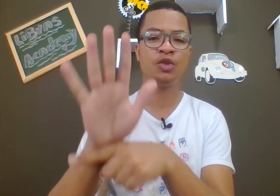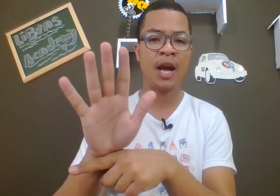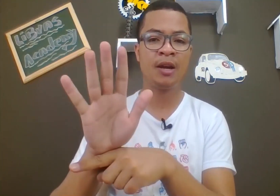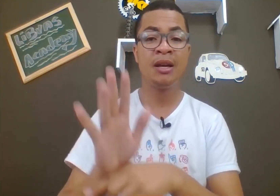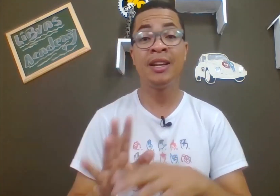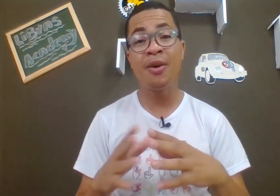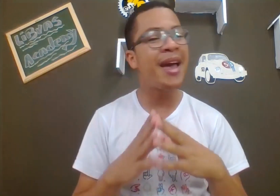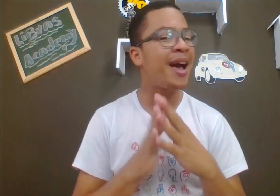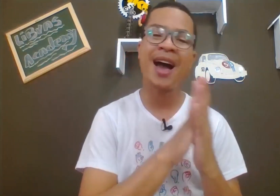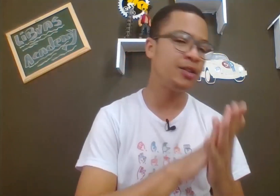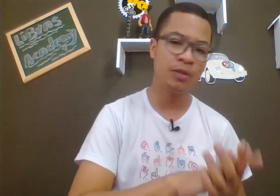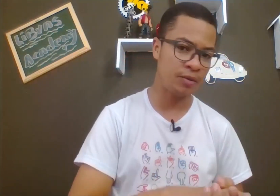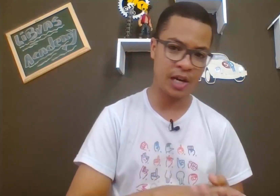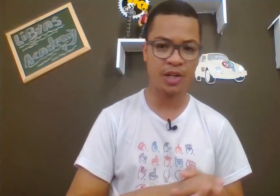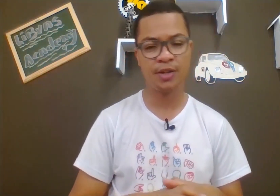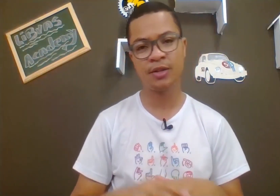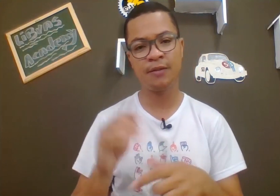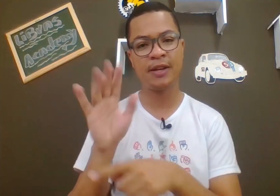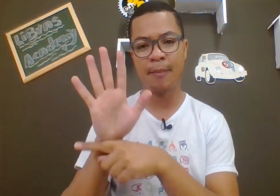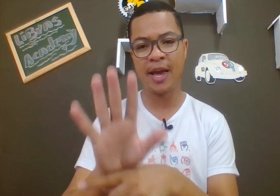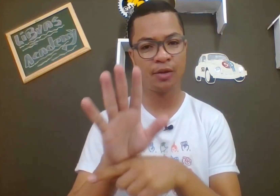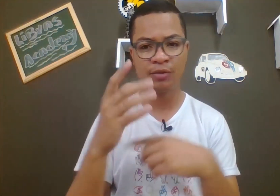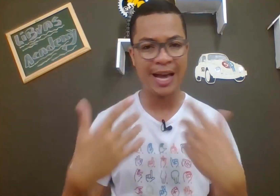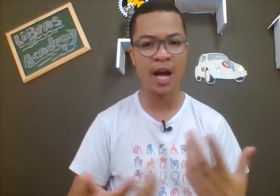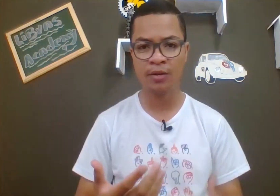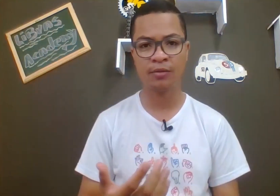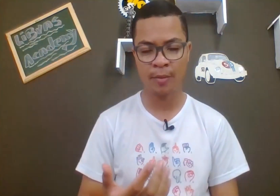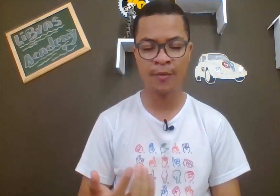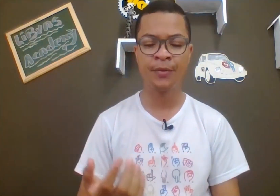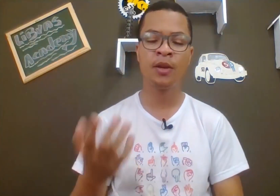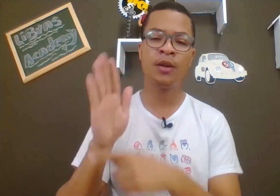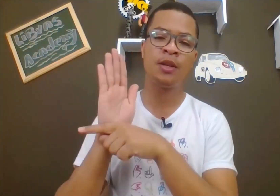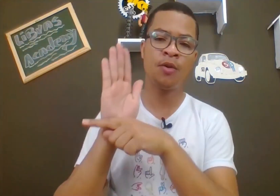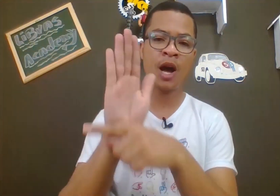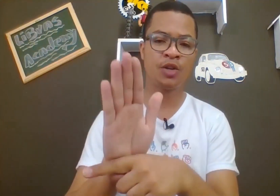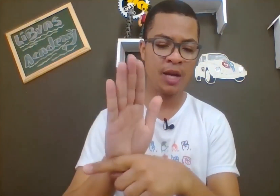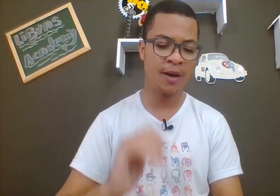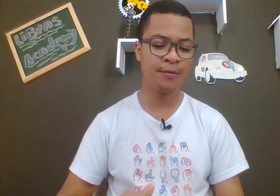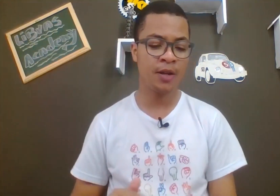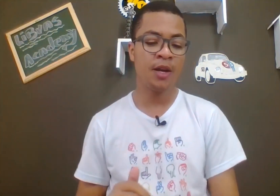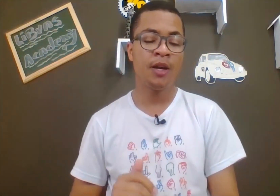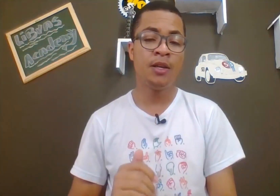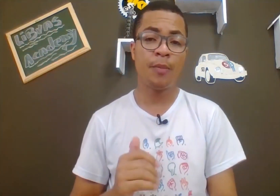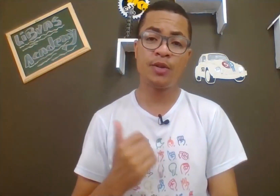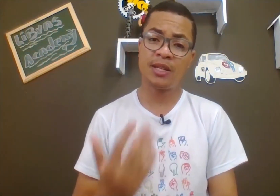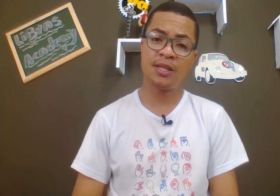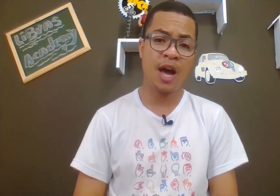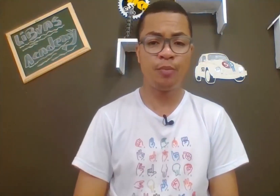ajudar. Não é errado não, tá gente? Se você faz aberto, não tá errado não, tá bom? Então, ajudar. Você pode usar esse sinal